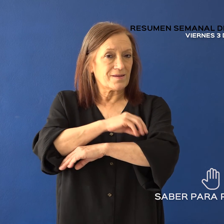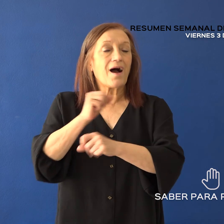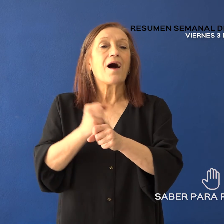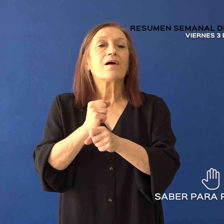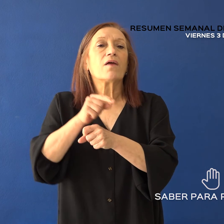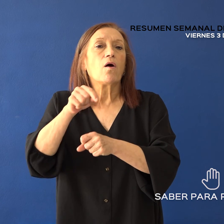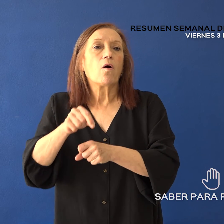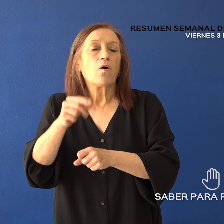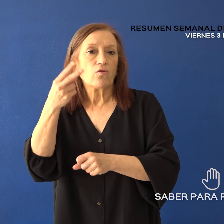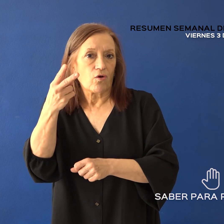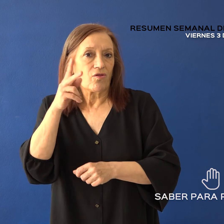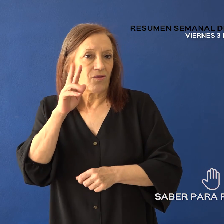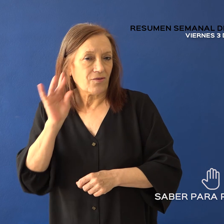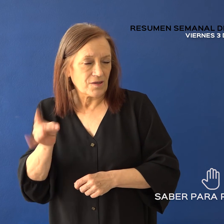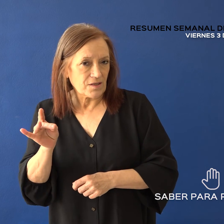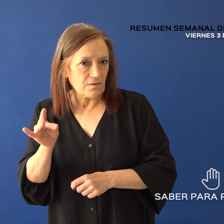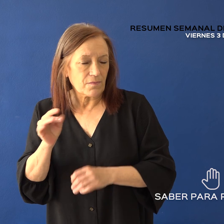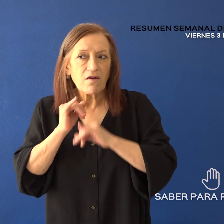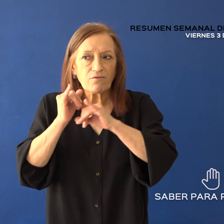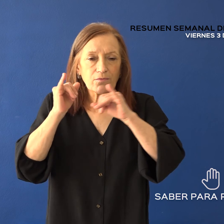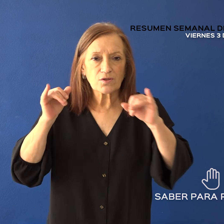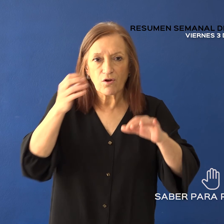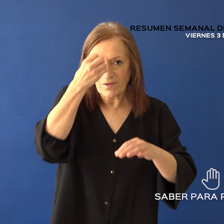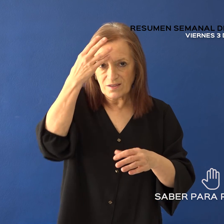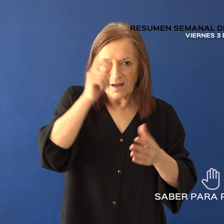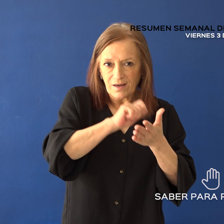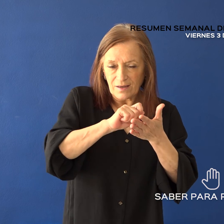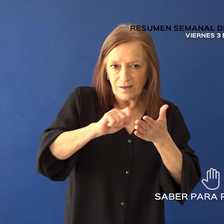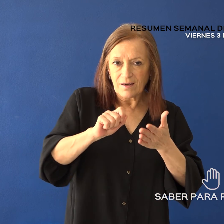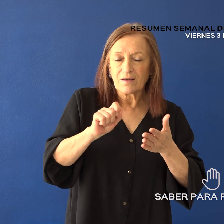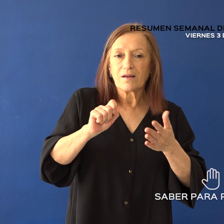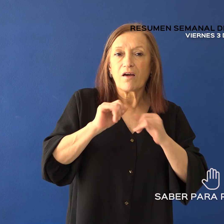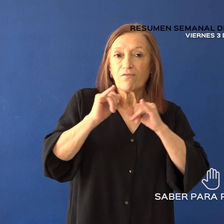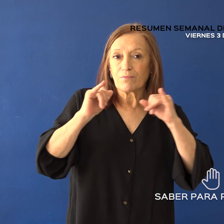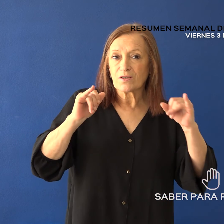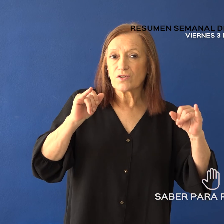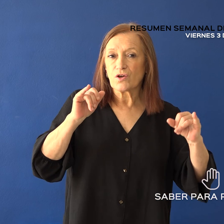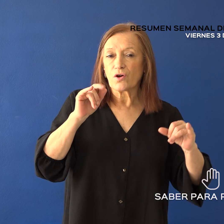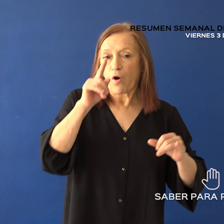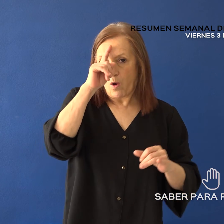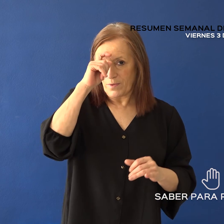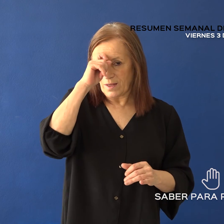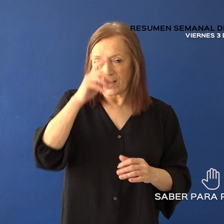2 de diciembre. Esta es información extraída del sistema de estadísticas hospitalarias.